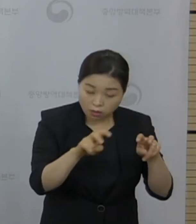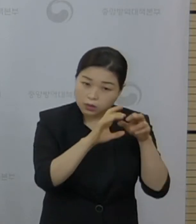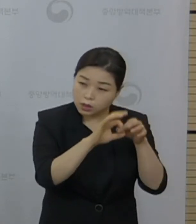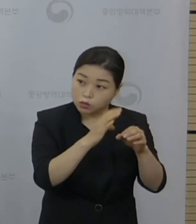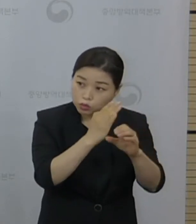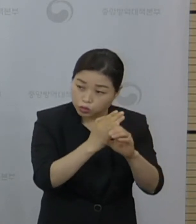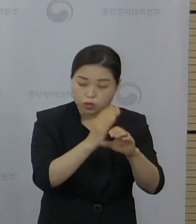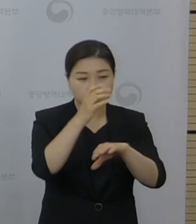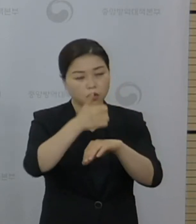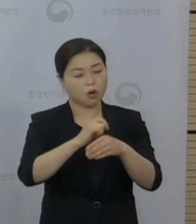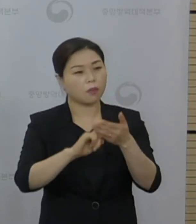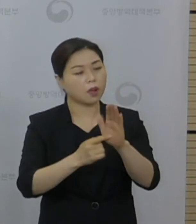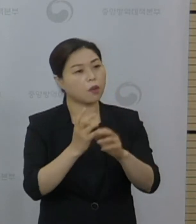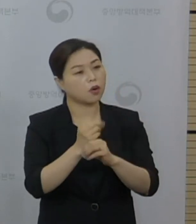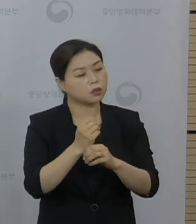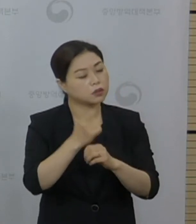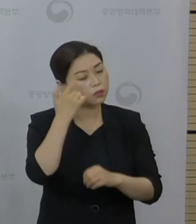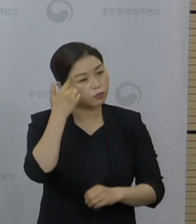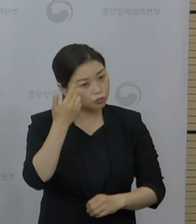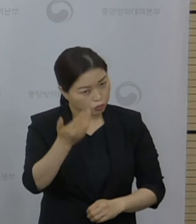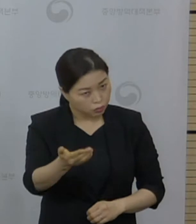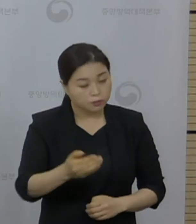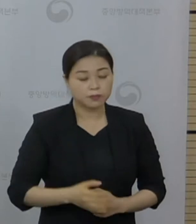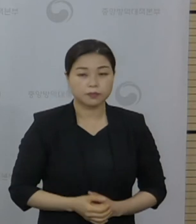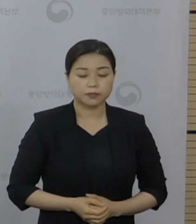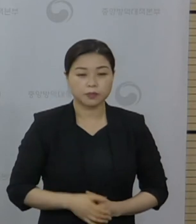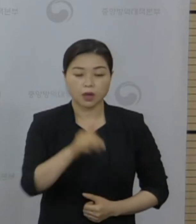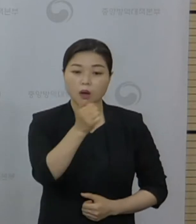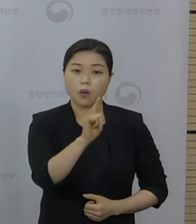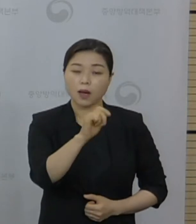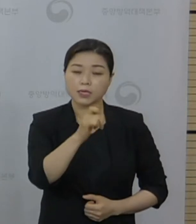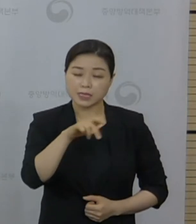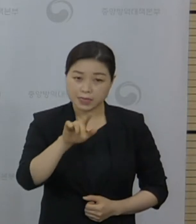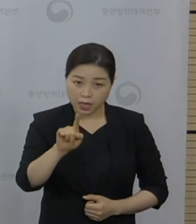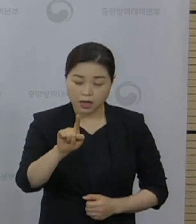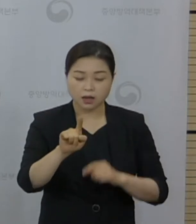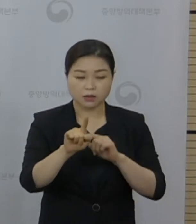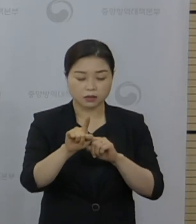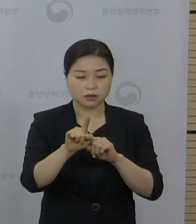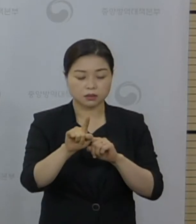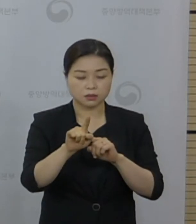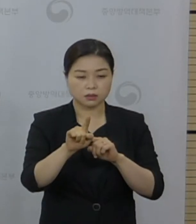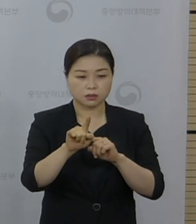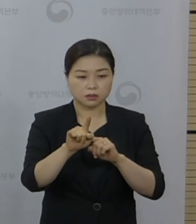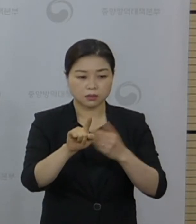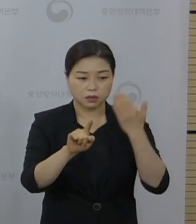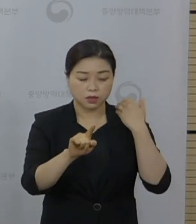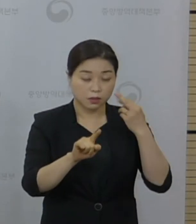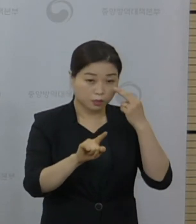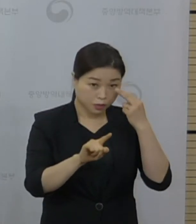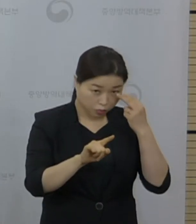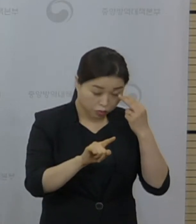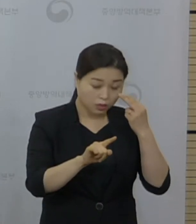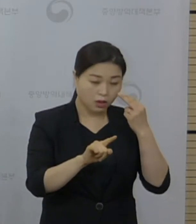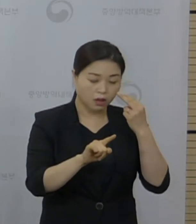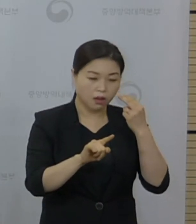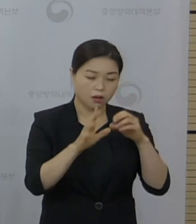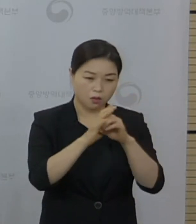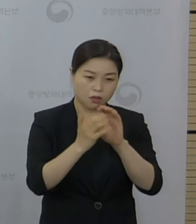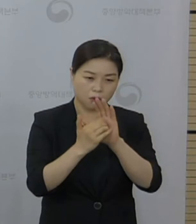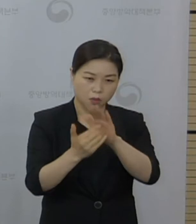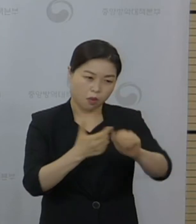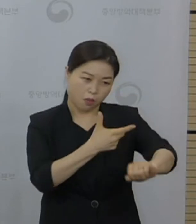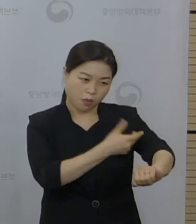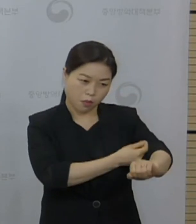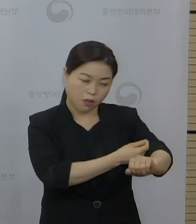예정인지 확인해달라고 했습니다. 화이자 백신에 대해서는 지난번에 미국의 예방접종자문위원회의 결과와